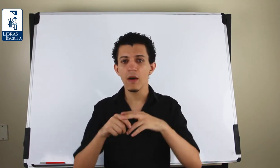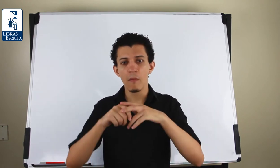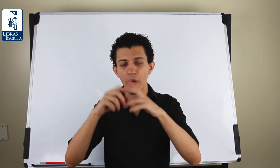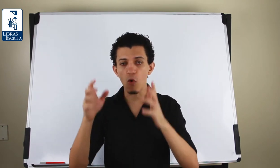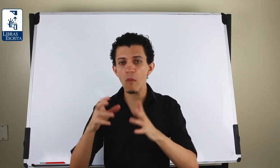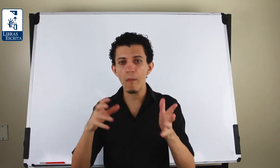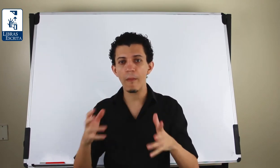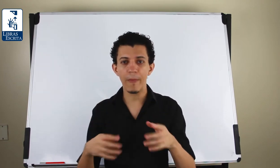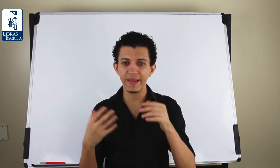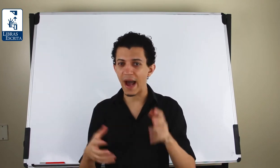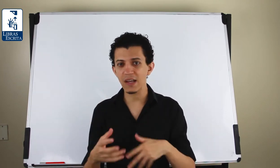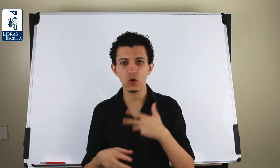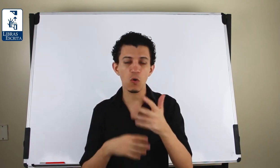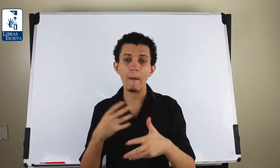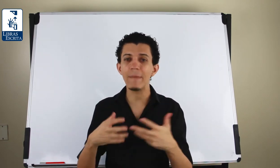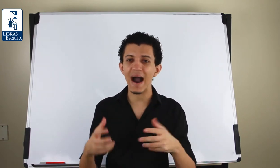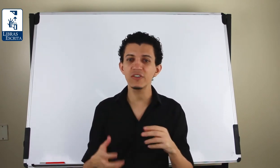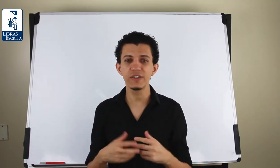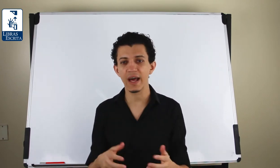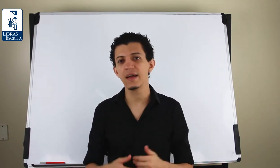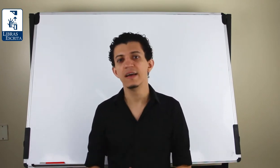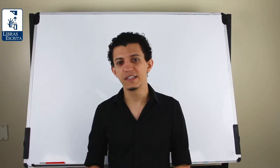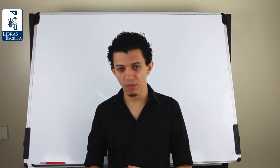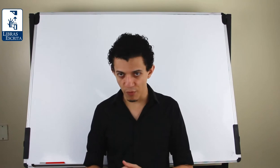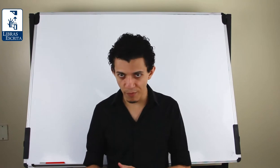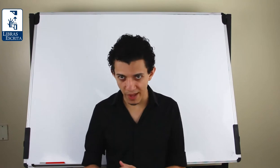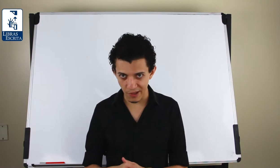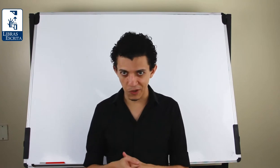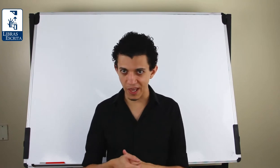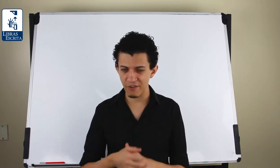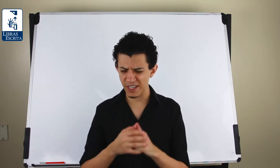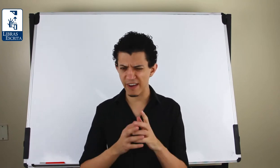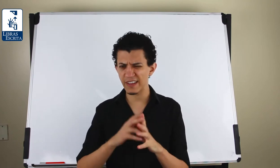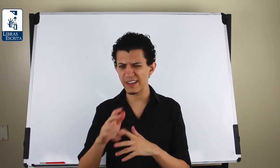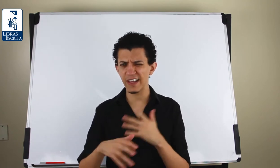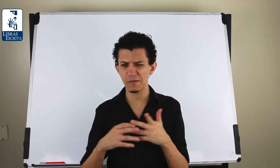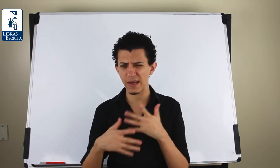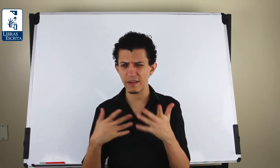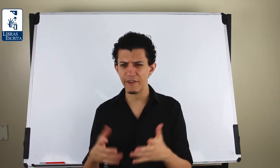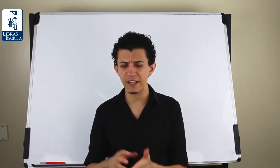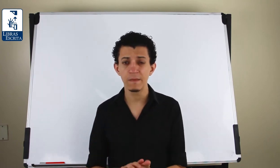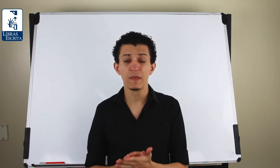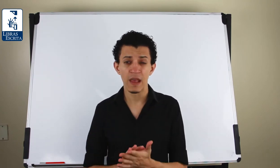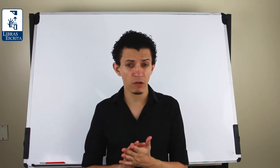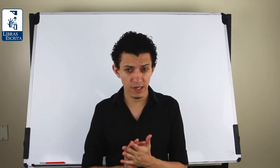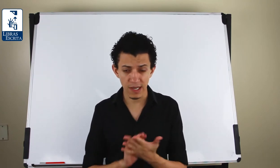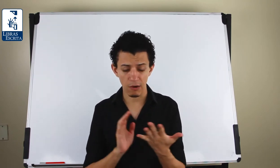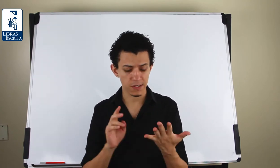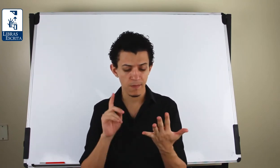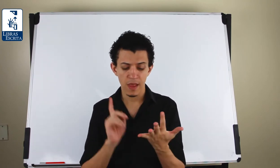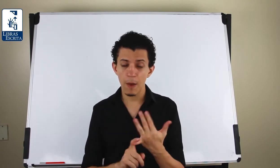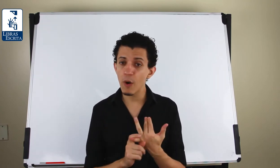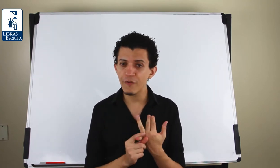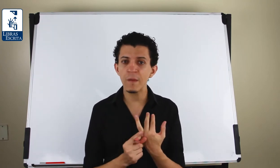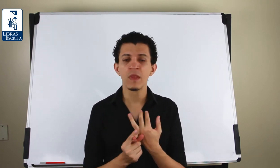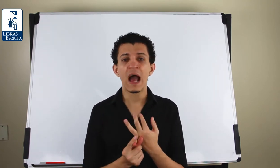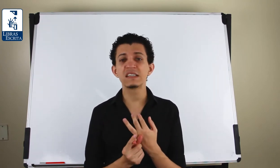por algum pedaço, alguma parte dela se movimenta, ok? E você vai entender isso mais à frente em outras aulas. E por fim, as